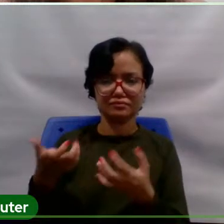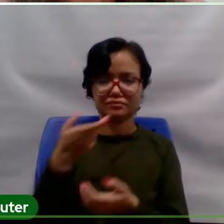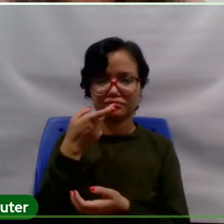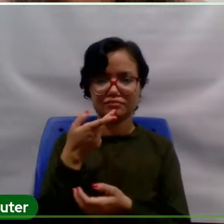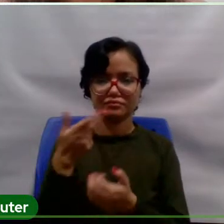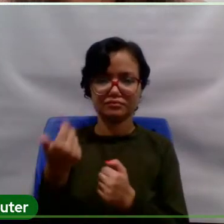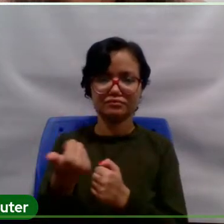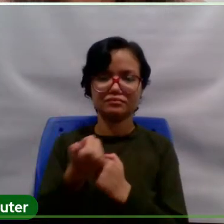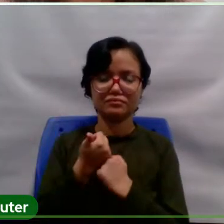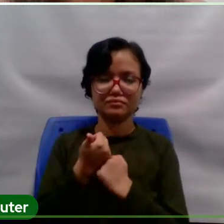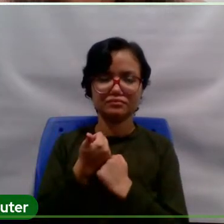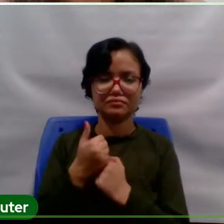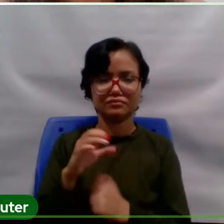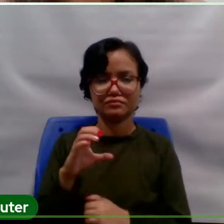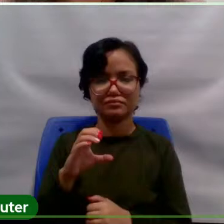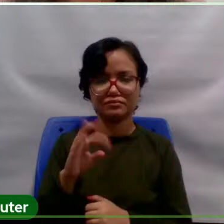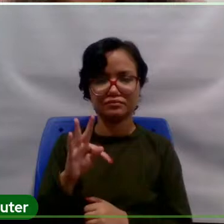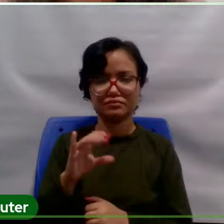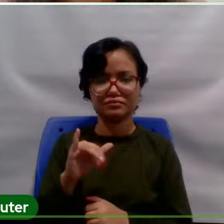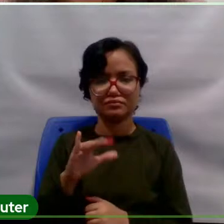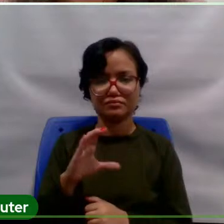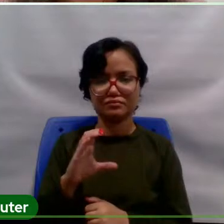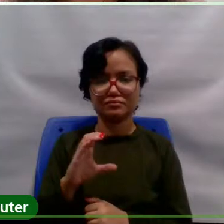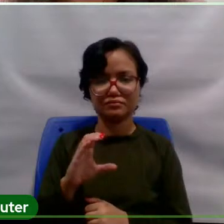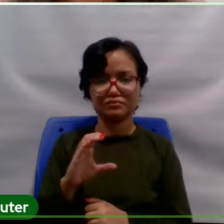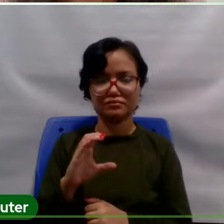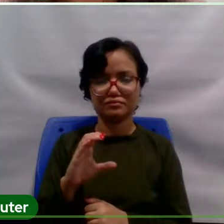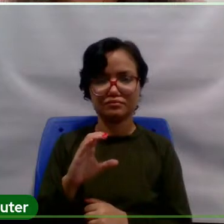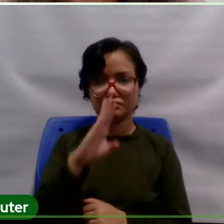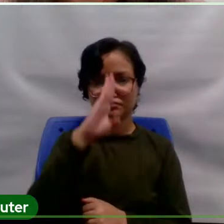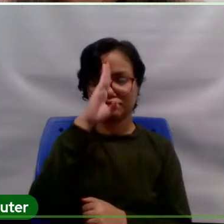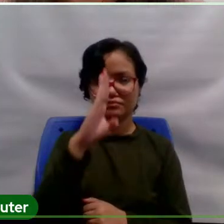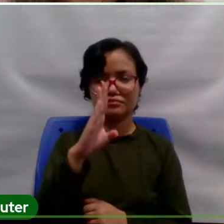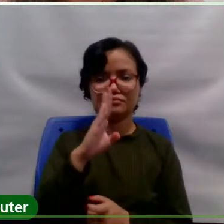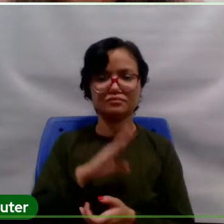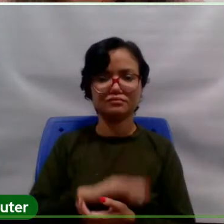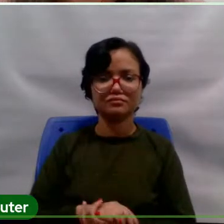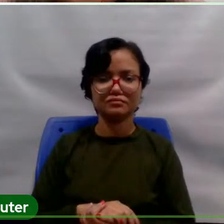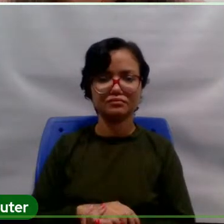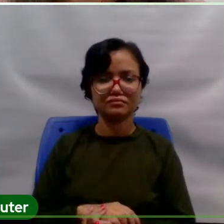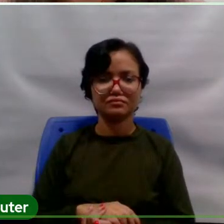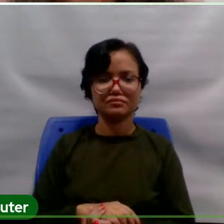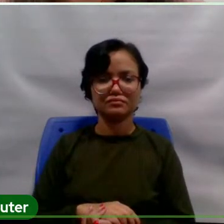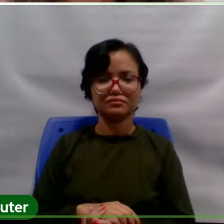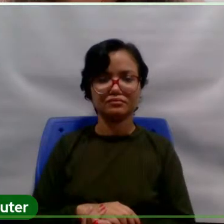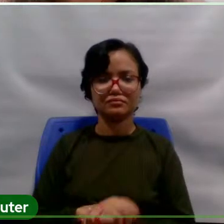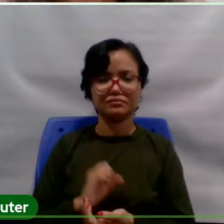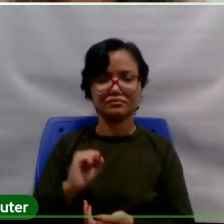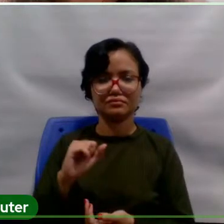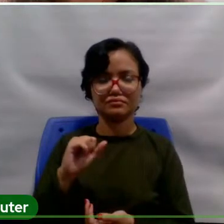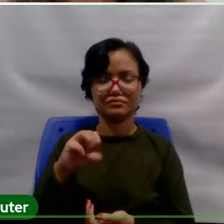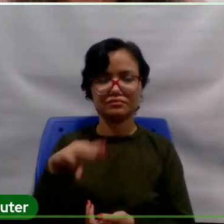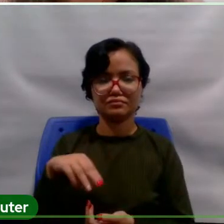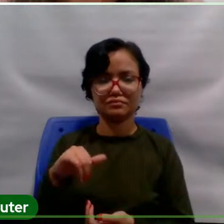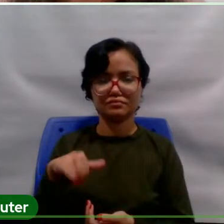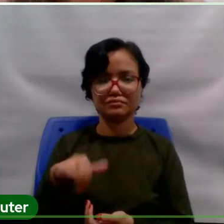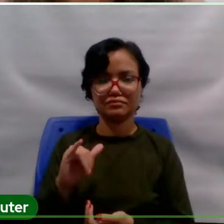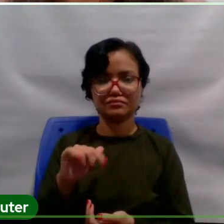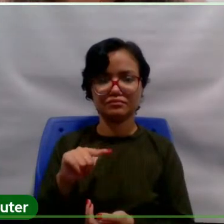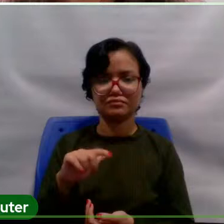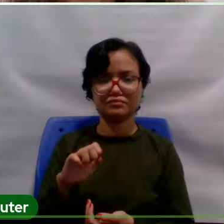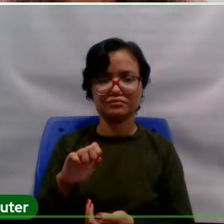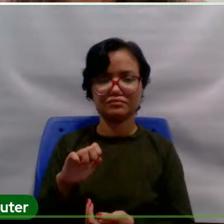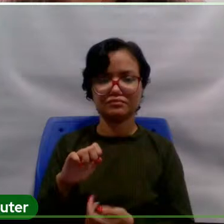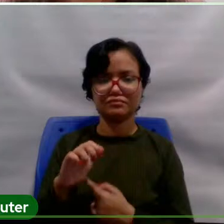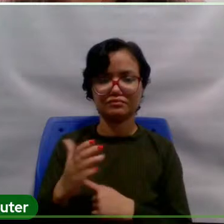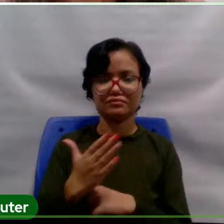apoio do CETIC, né? Principalmente do Smiling, que colaborou bastante,